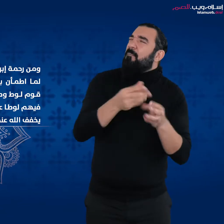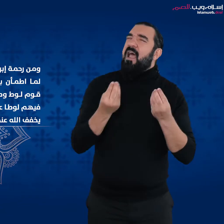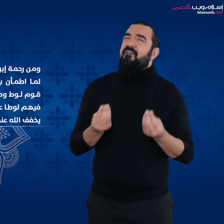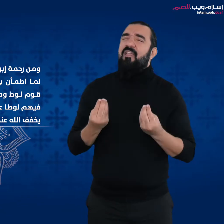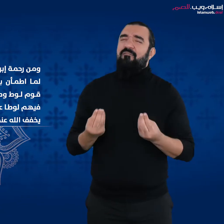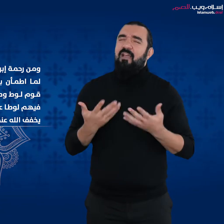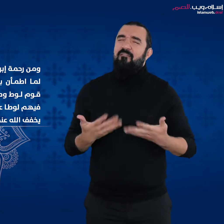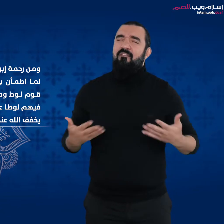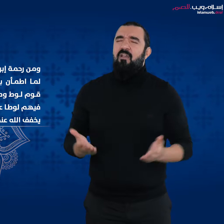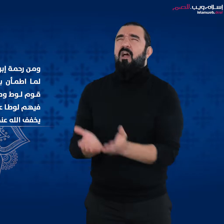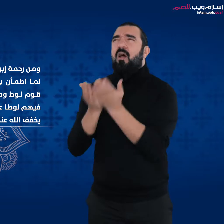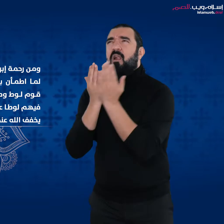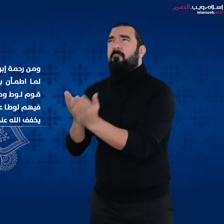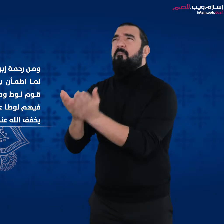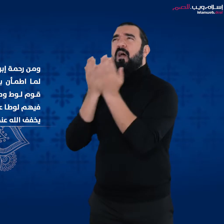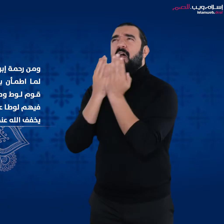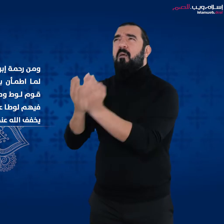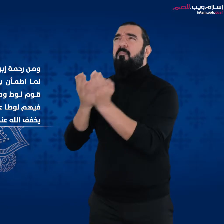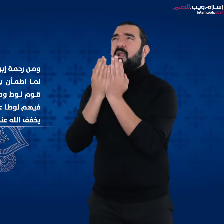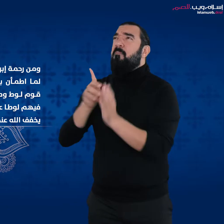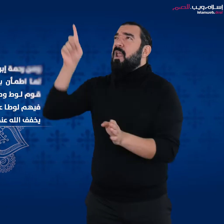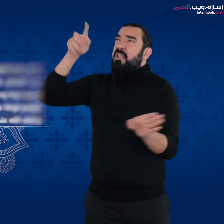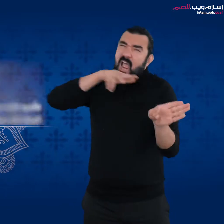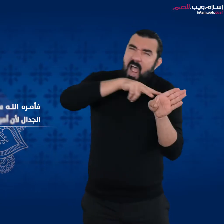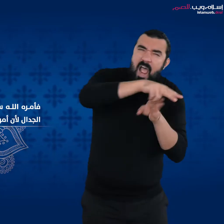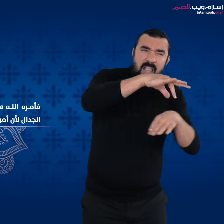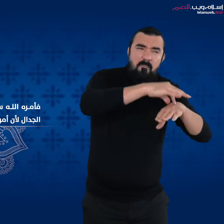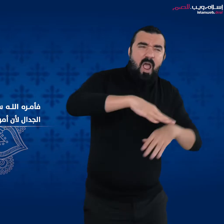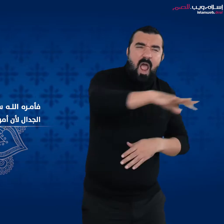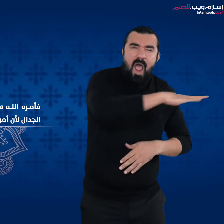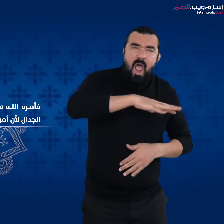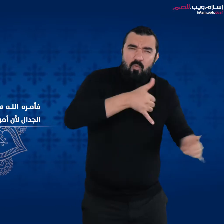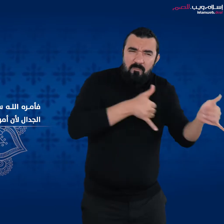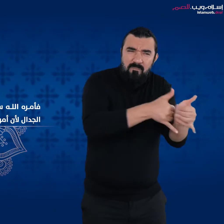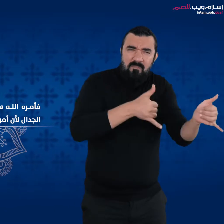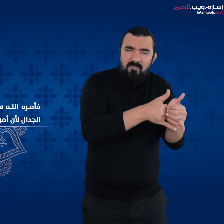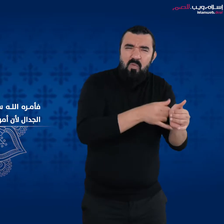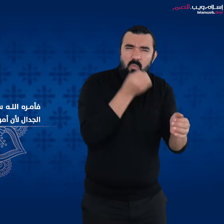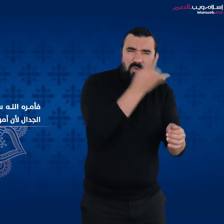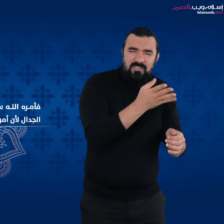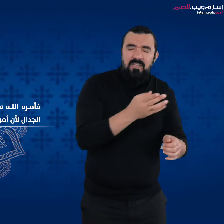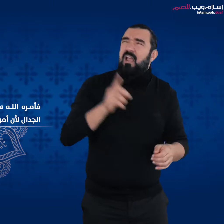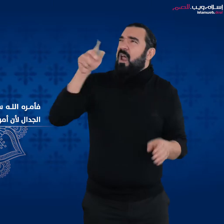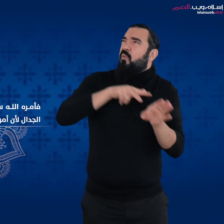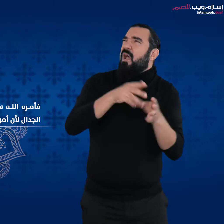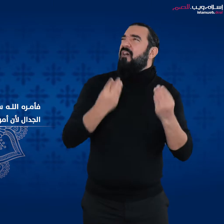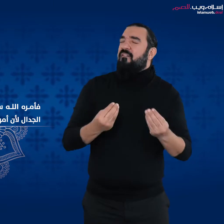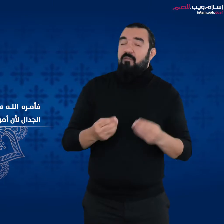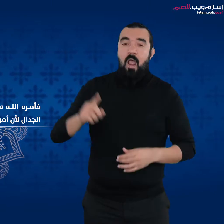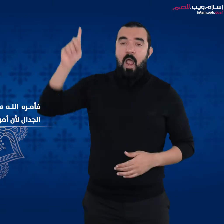إليه يرجوه ذلك فأمره الله سبحانه وتعالى أن يعرض